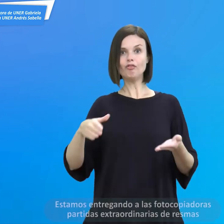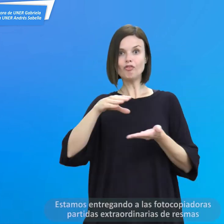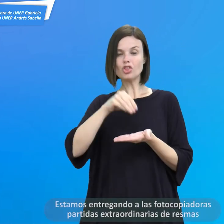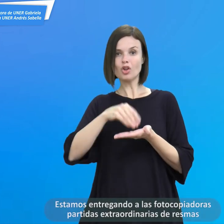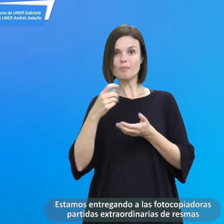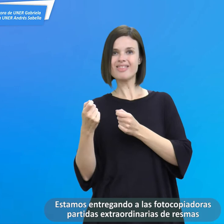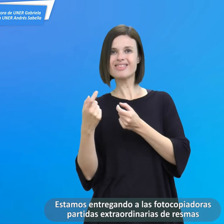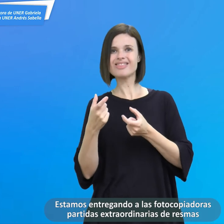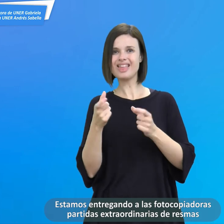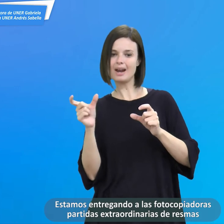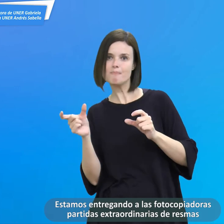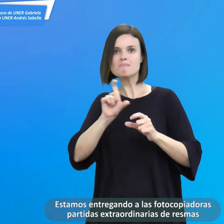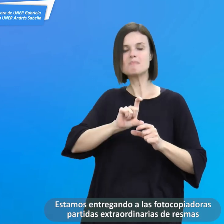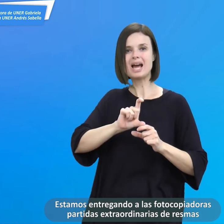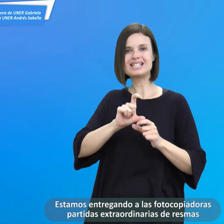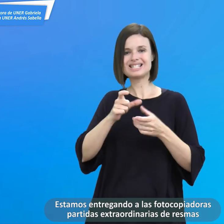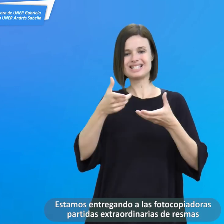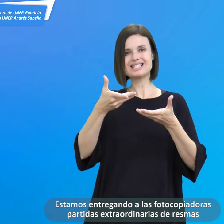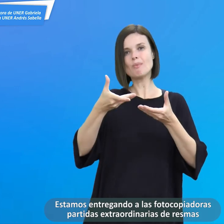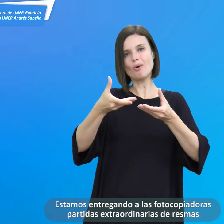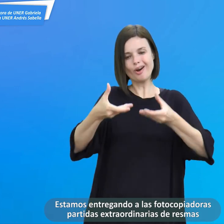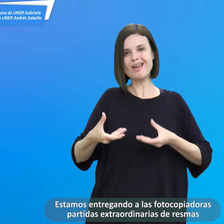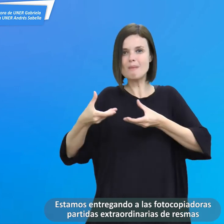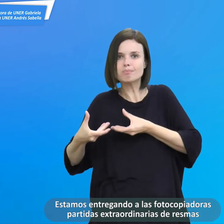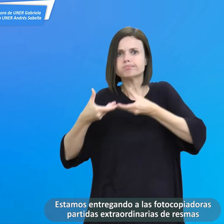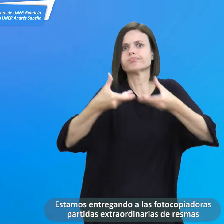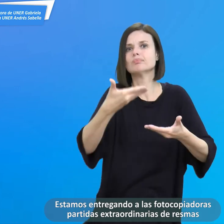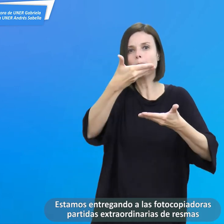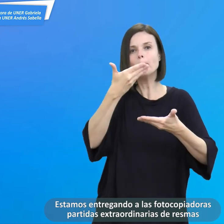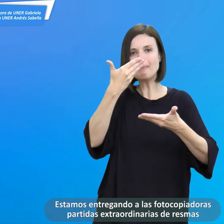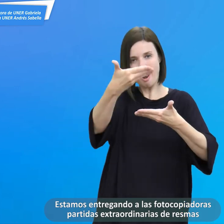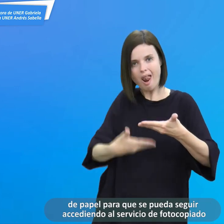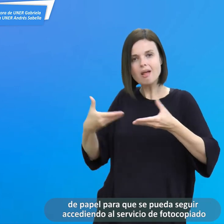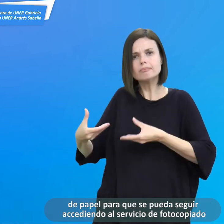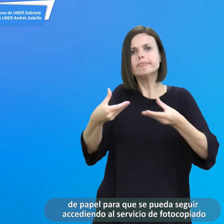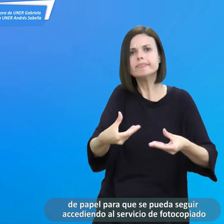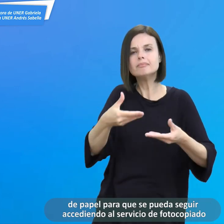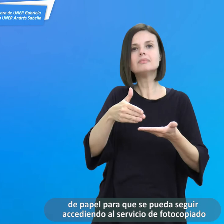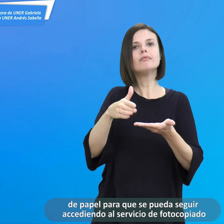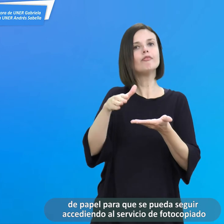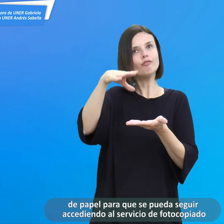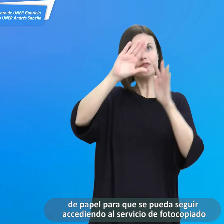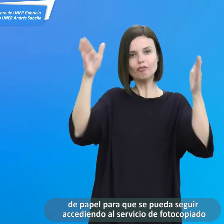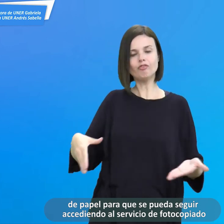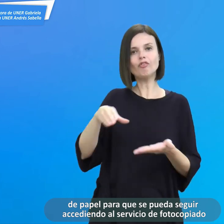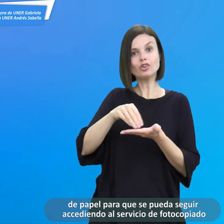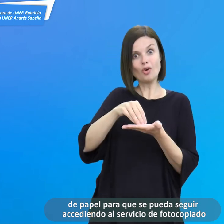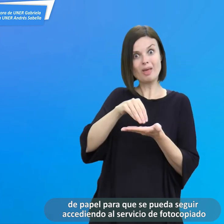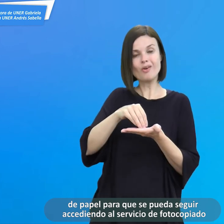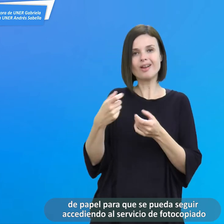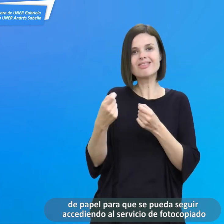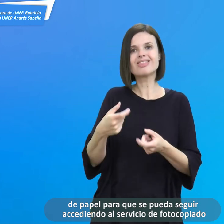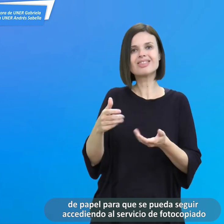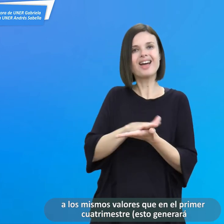Estamos entregando a las fotocopiadoras partidas extraordinarias de resmas de papel para que se pueda seguir